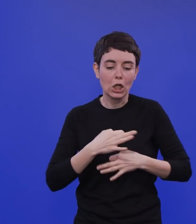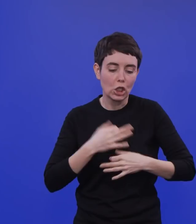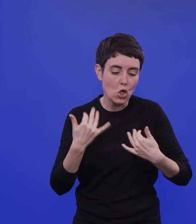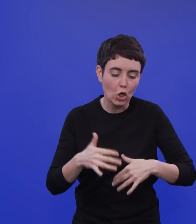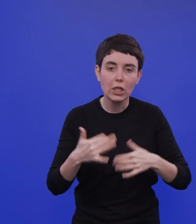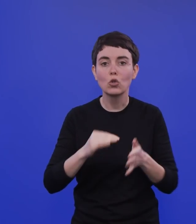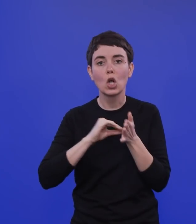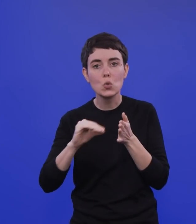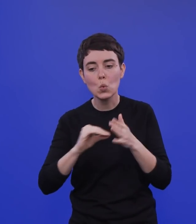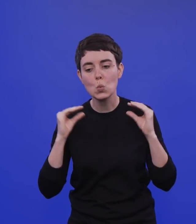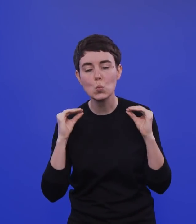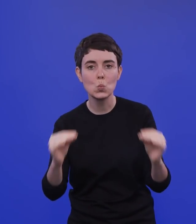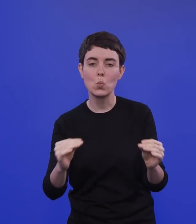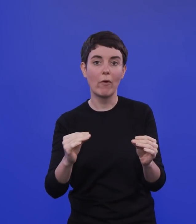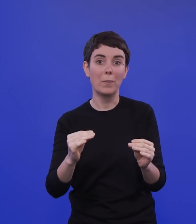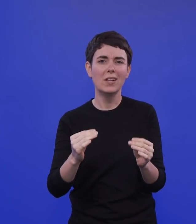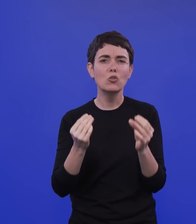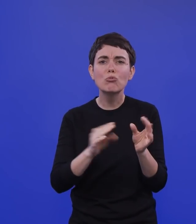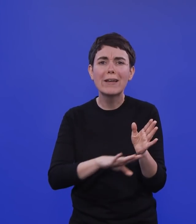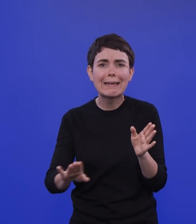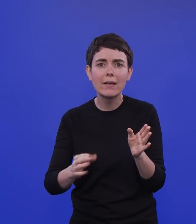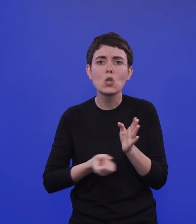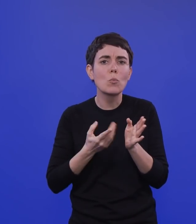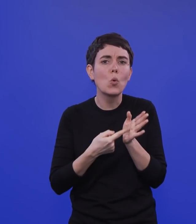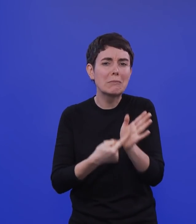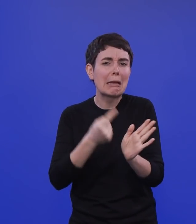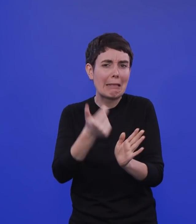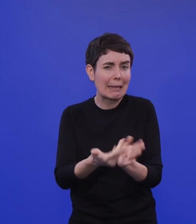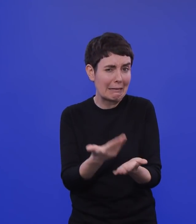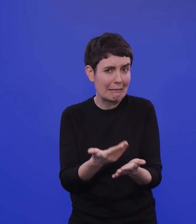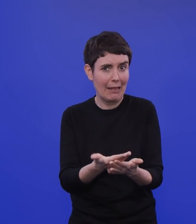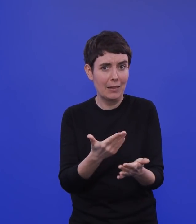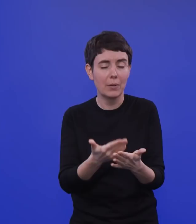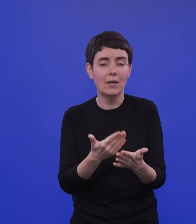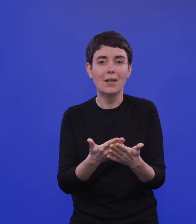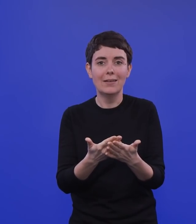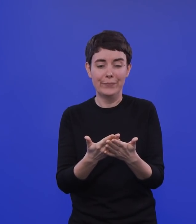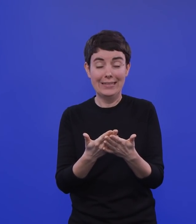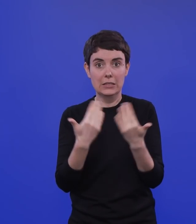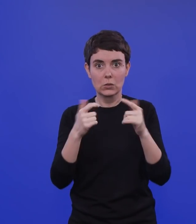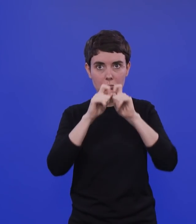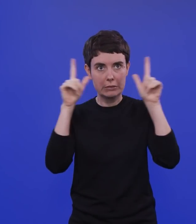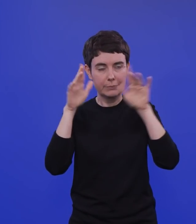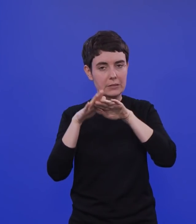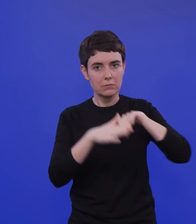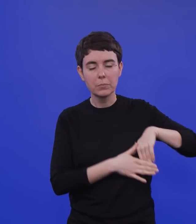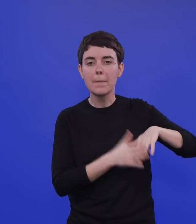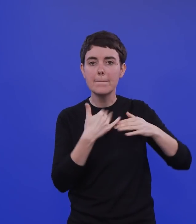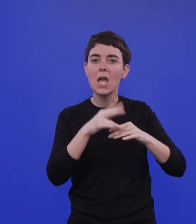Schule war die ganze Zeit nichts. Sondern muss sich da ein bisschen mehr auf die Forschungsdatenseite berufen. Also wir hatten, ich kann